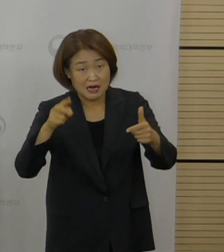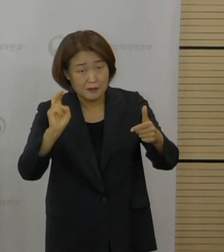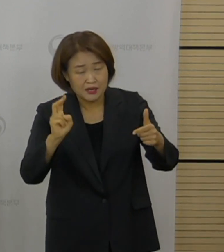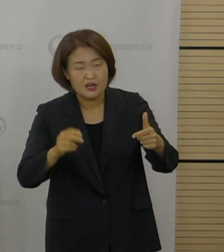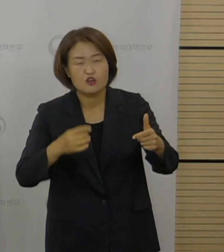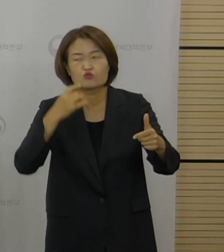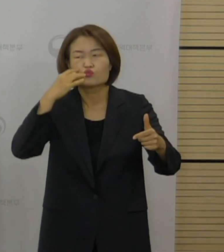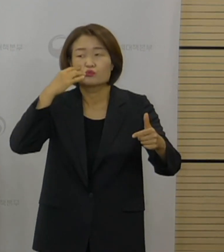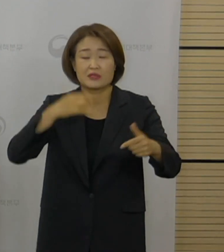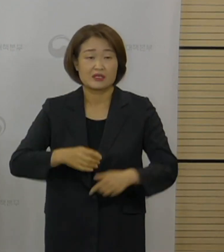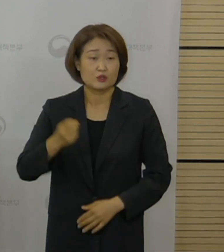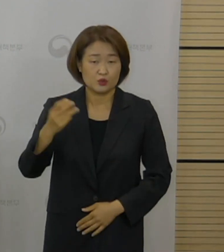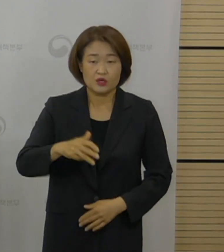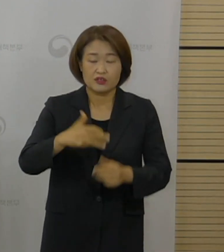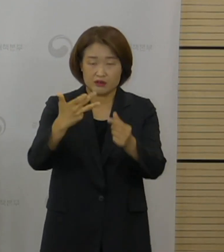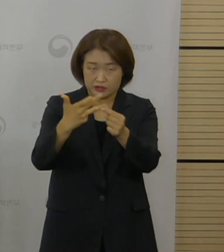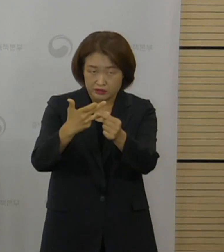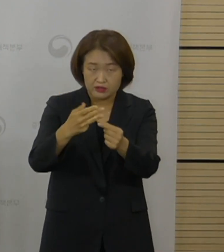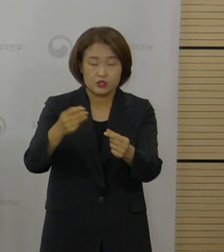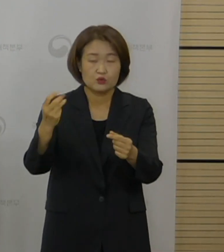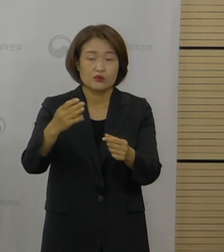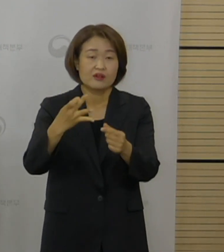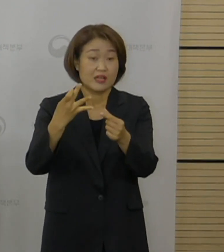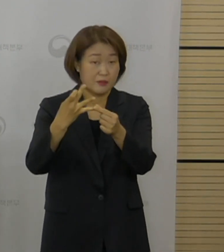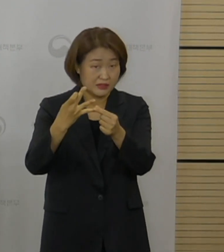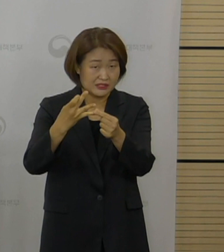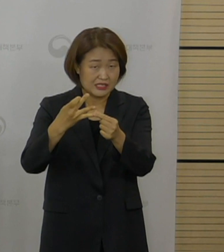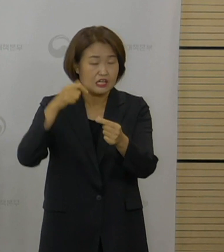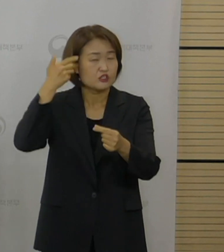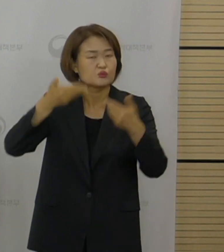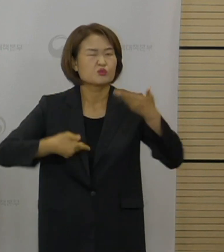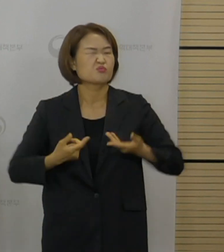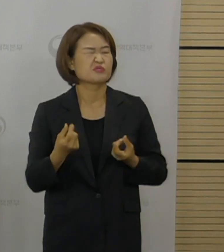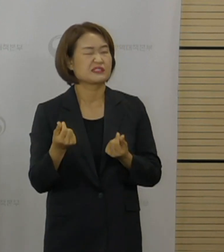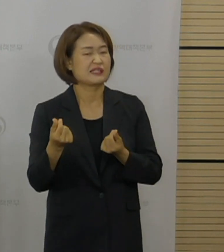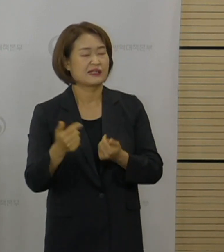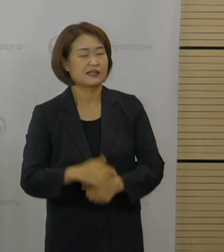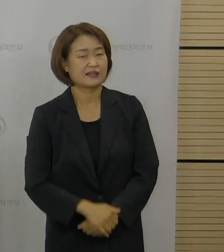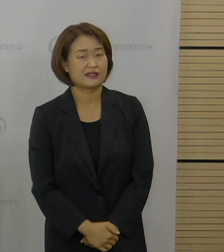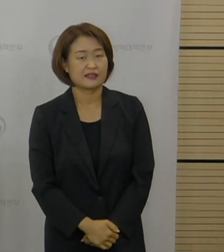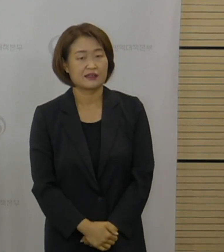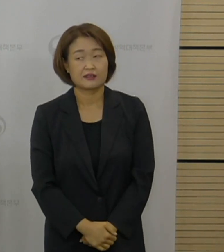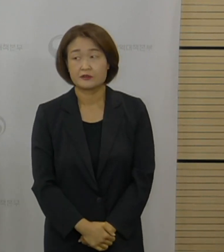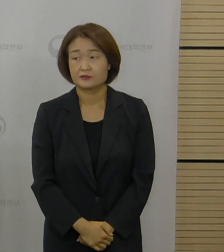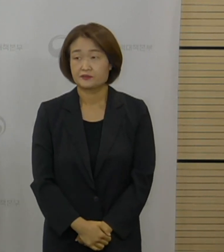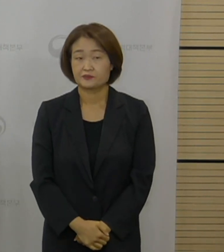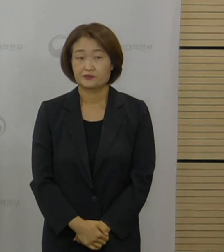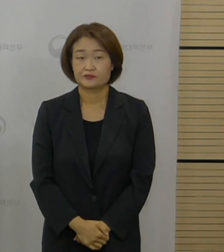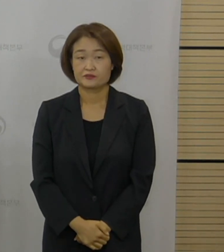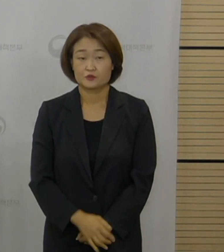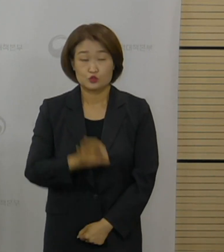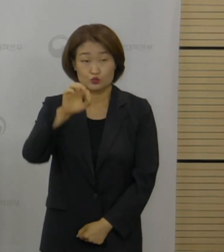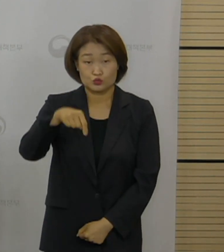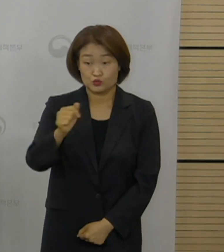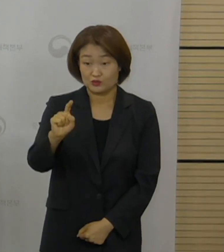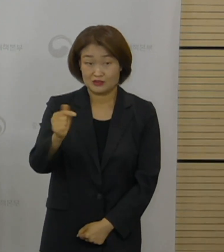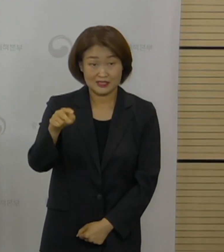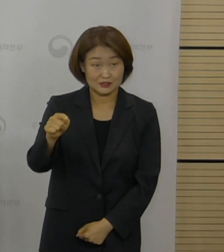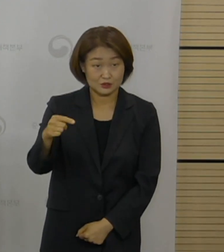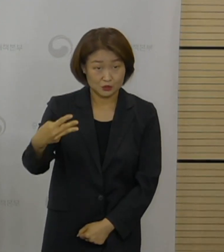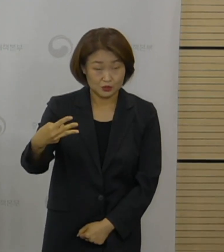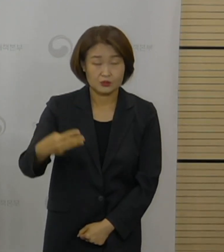또 열여덟 번째, 열애번째, 열애번째 기자님, 우한솔 기자님, KBS